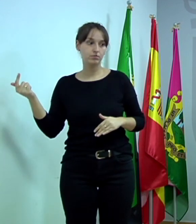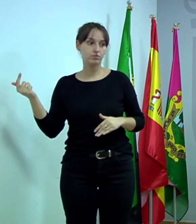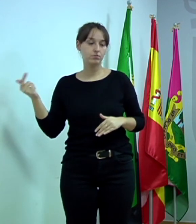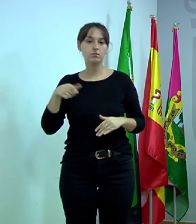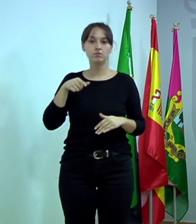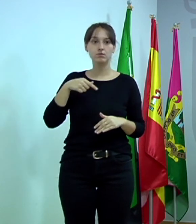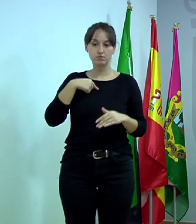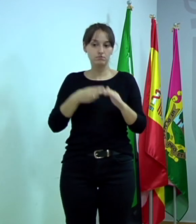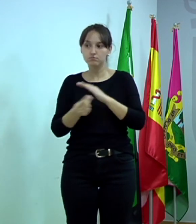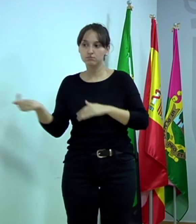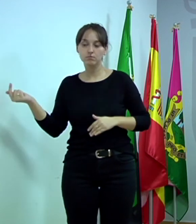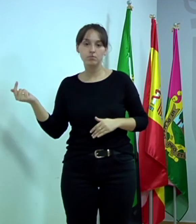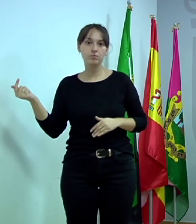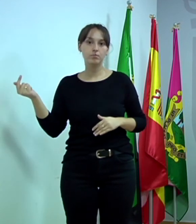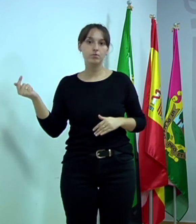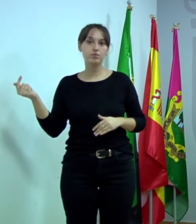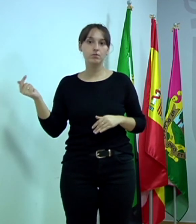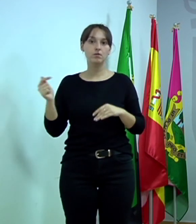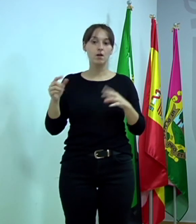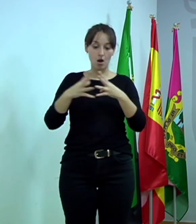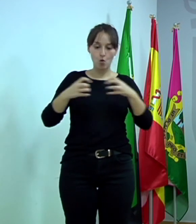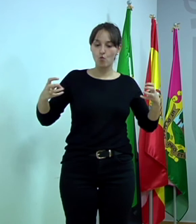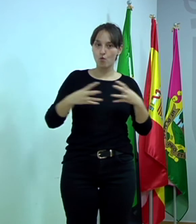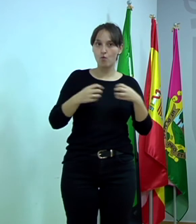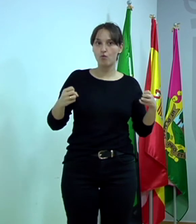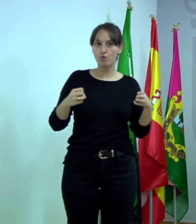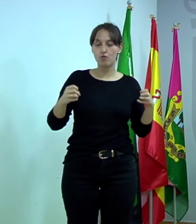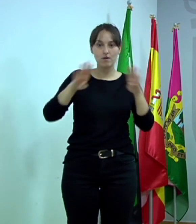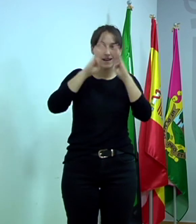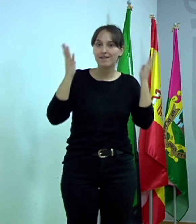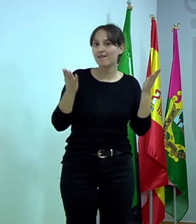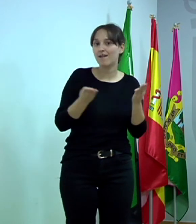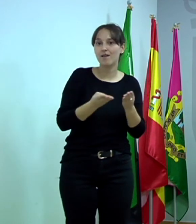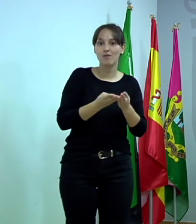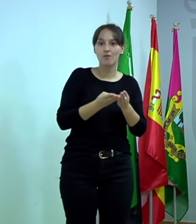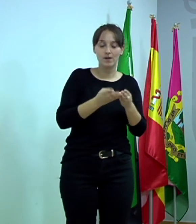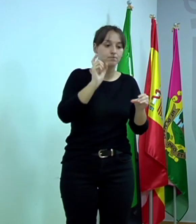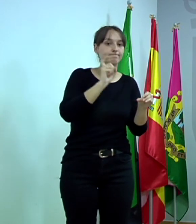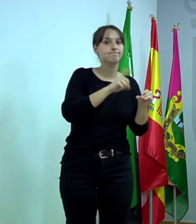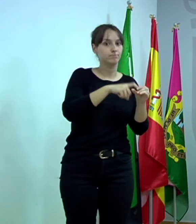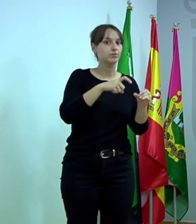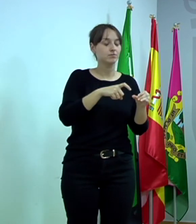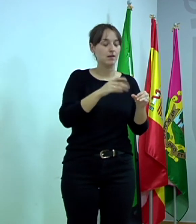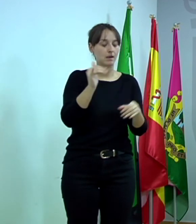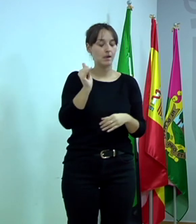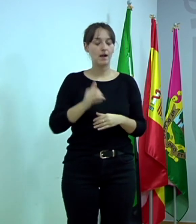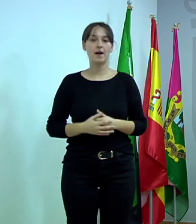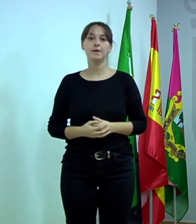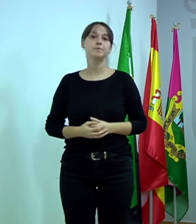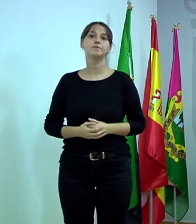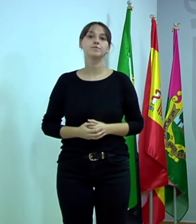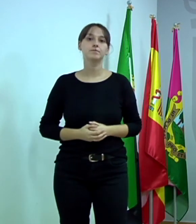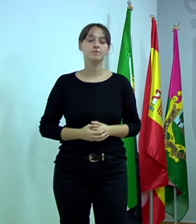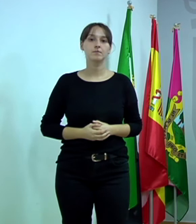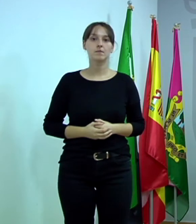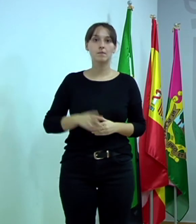en activo todo lo que se tenga que poner en activo para empezar en ello, y se irán anunciando las fechas, ¿vale? Y María José,